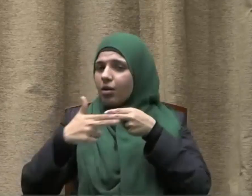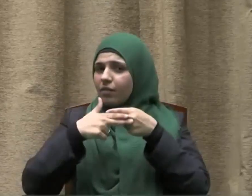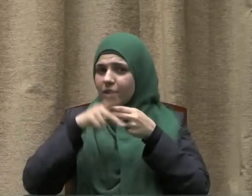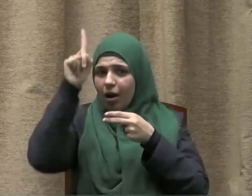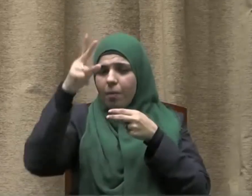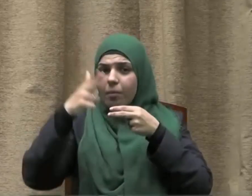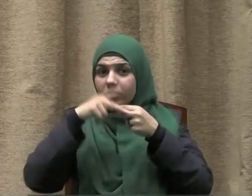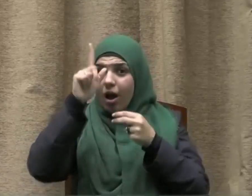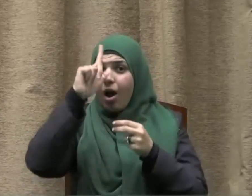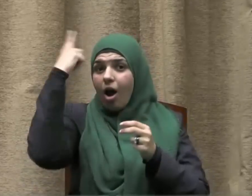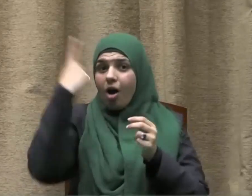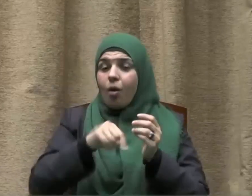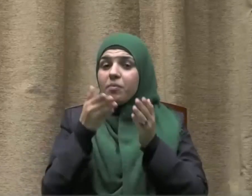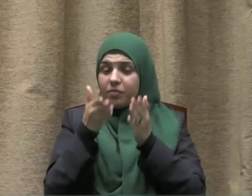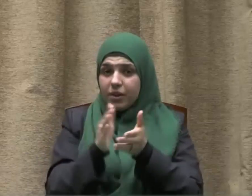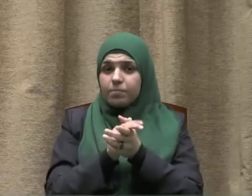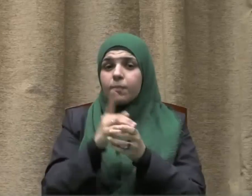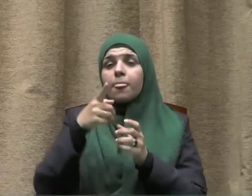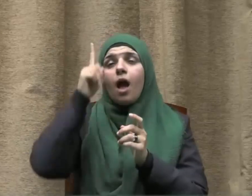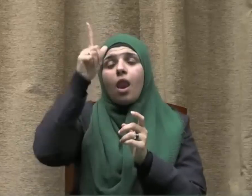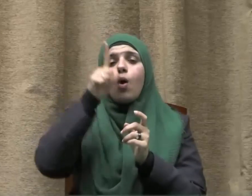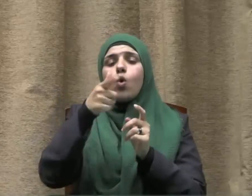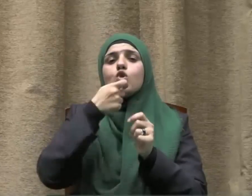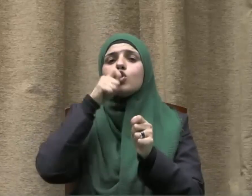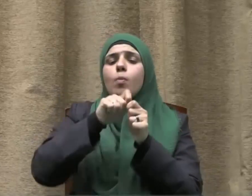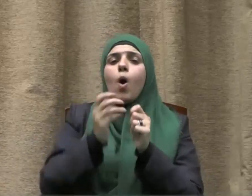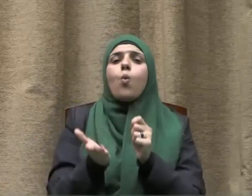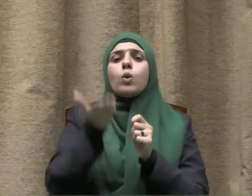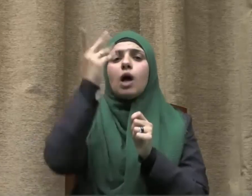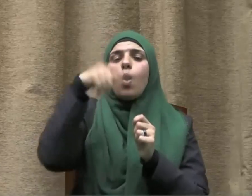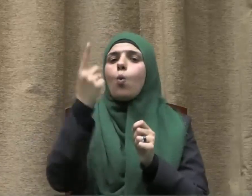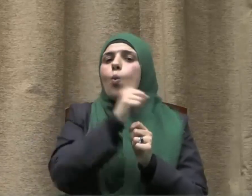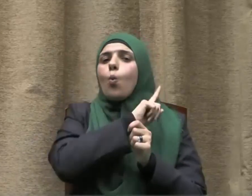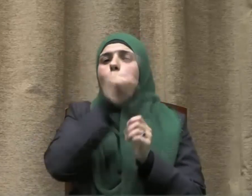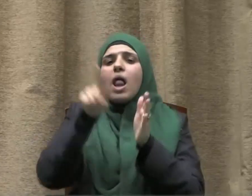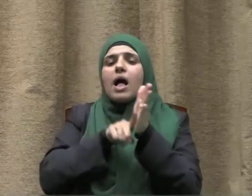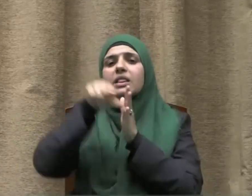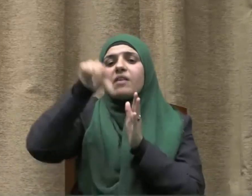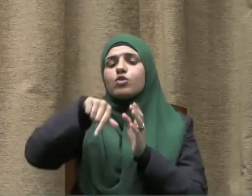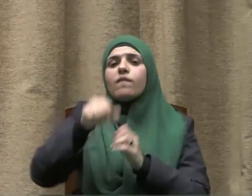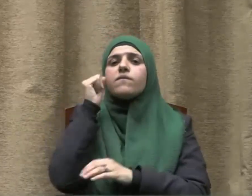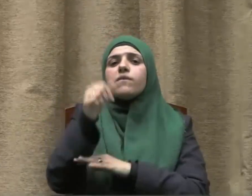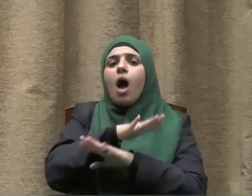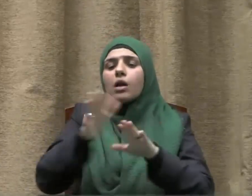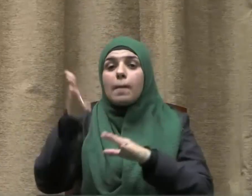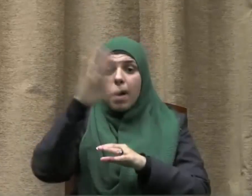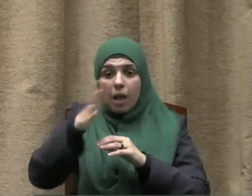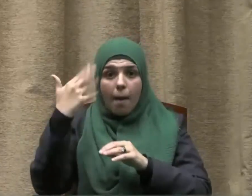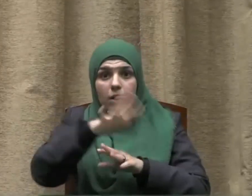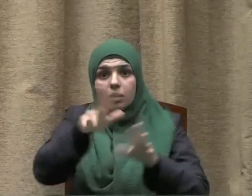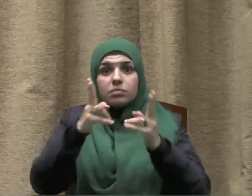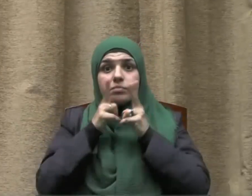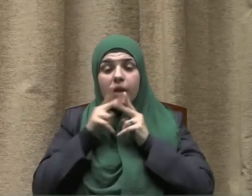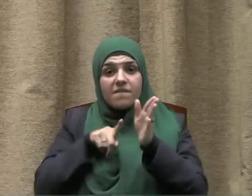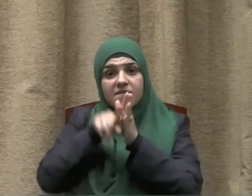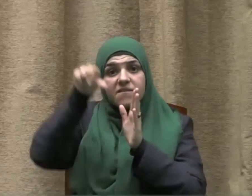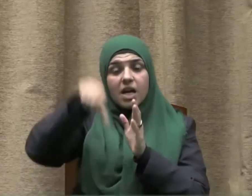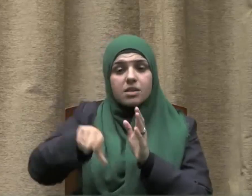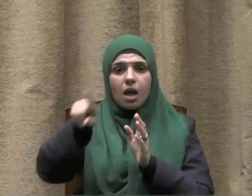عز وجل عنه حيث يقول سبحانه لا تفسدوا في الأرض بعد إصلاحها فكل